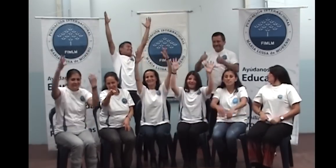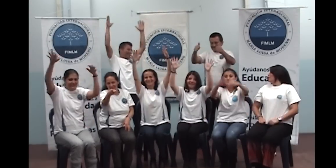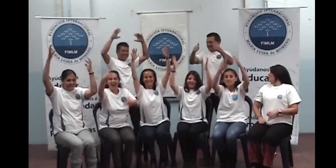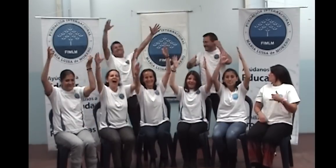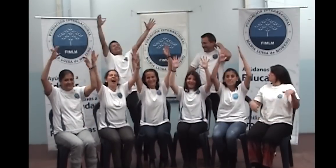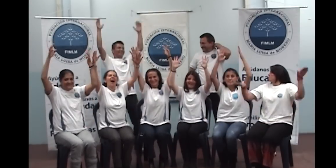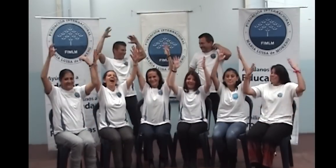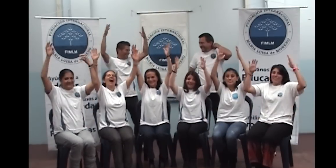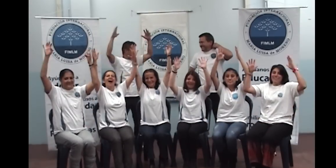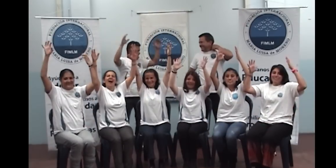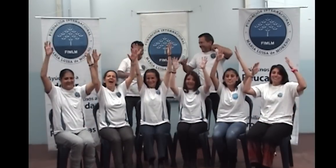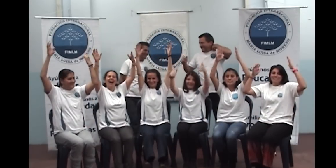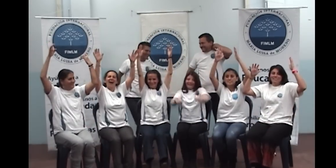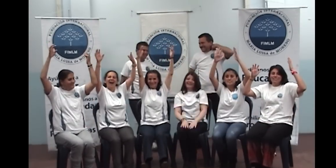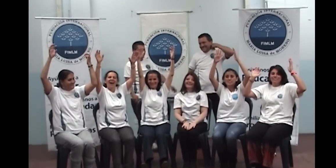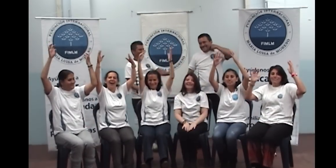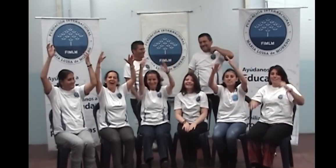mis esperanzas Haz mis puedan